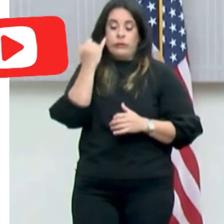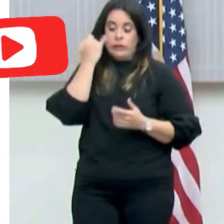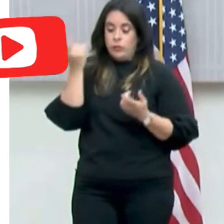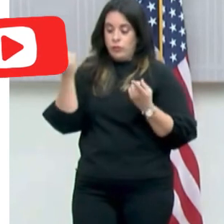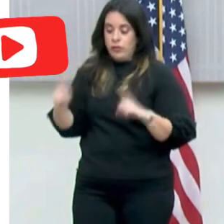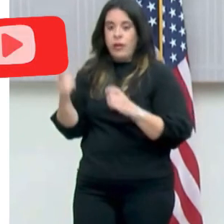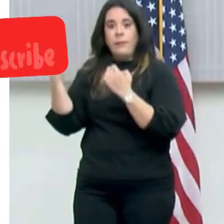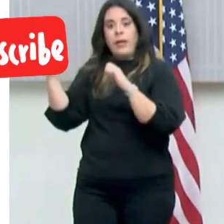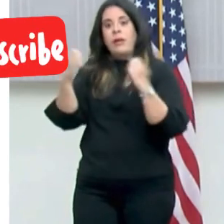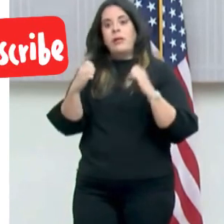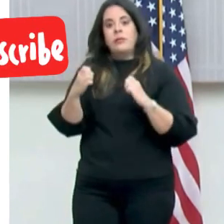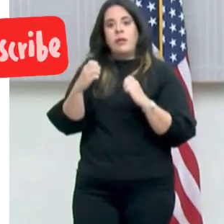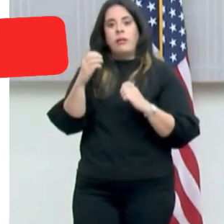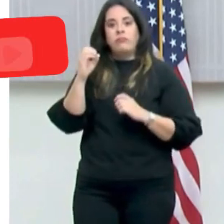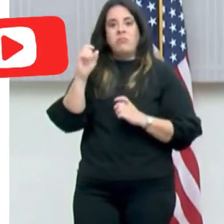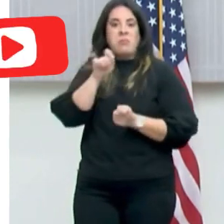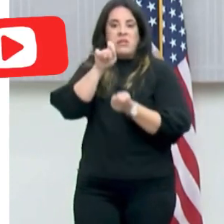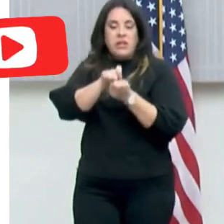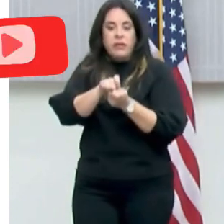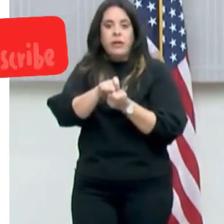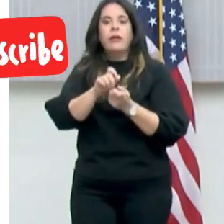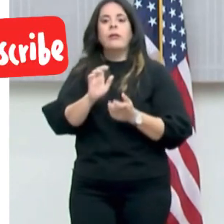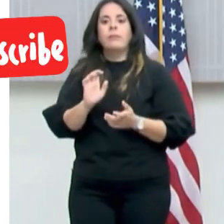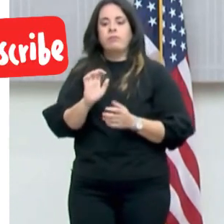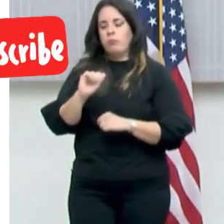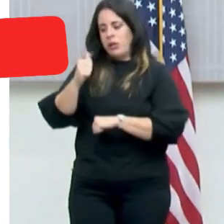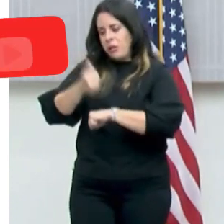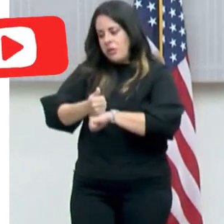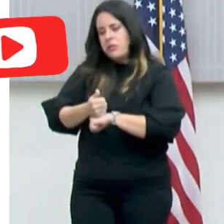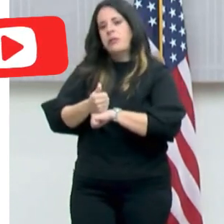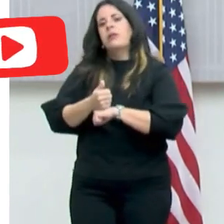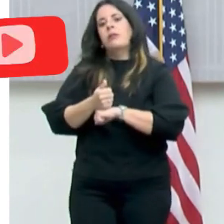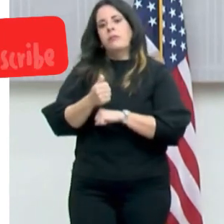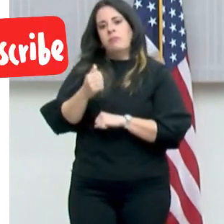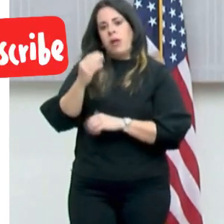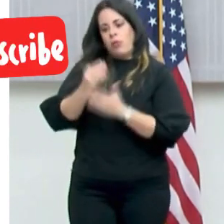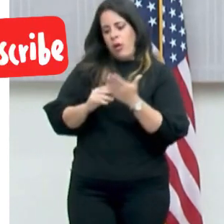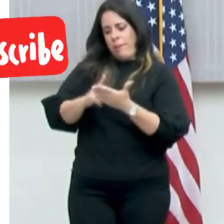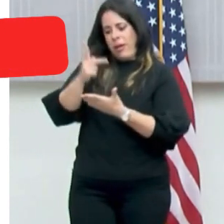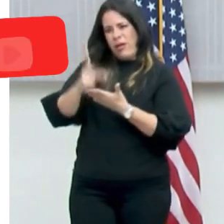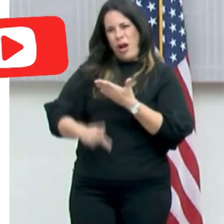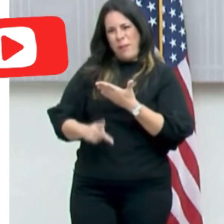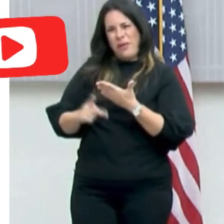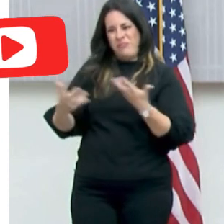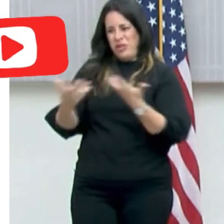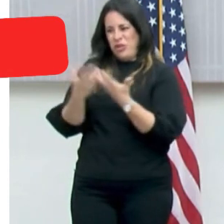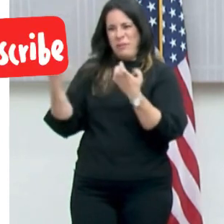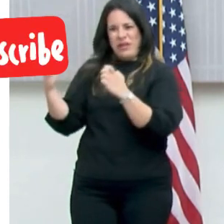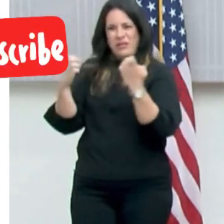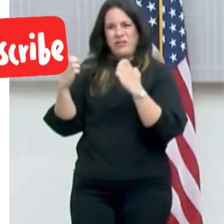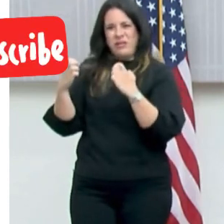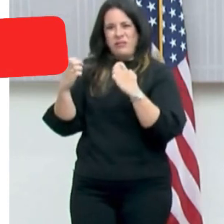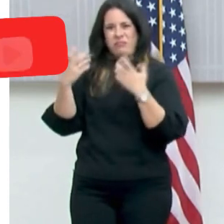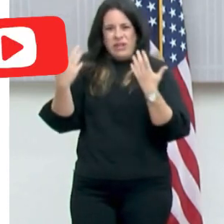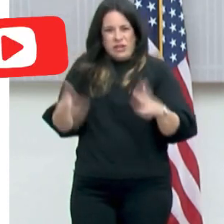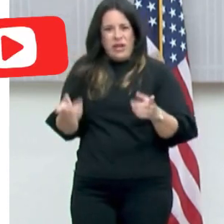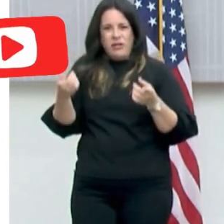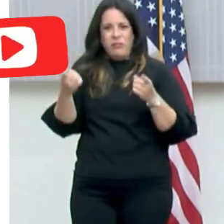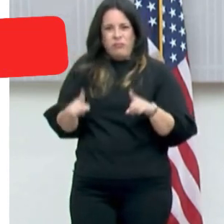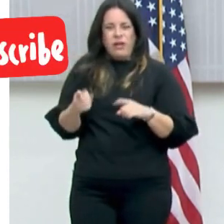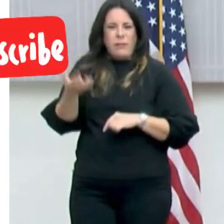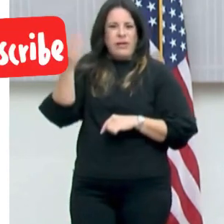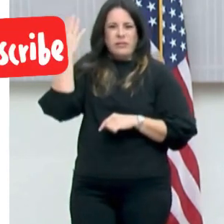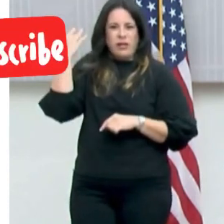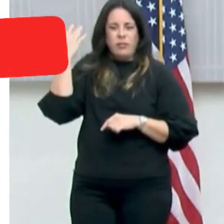emergencia, una necesidad particular, pues mira, establecer algún tipo de programa de emergencia como se ha hecho en el pasado.